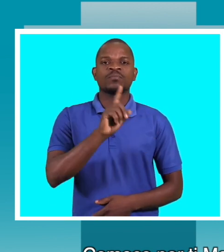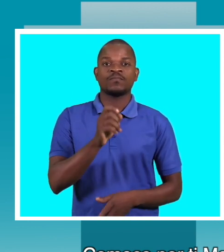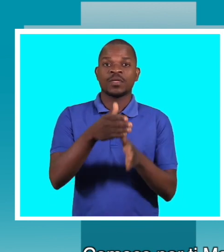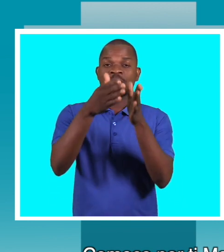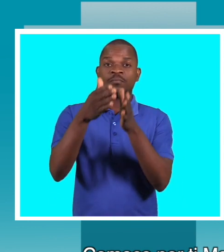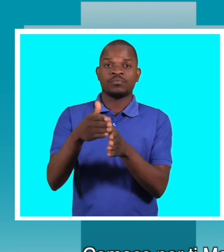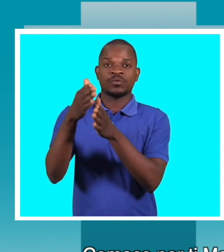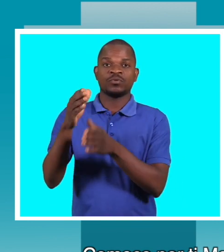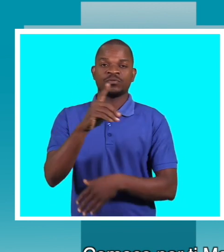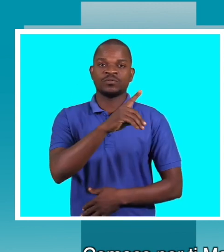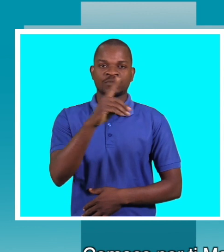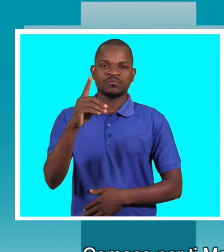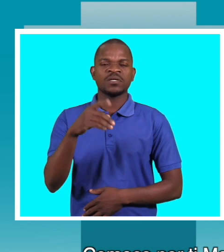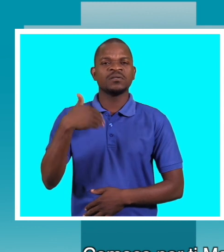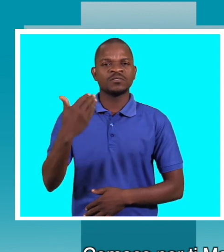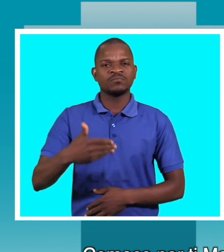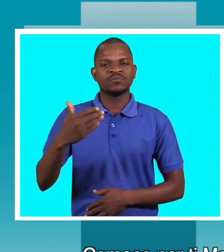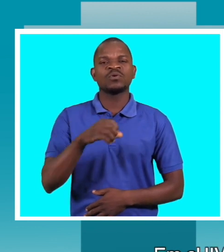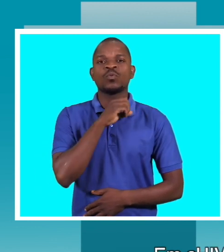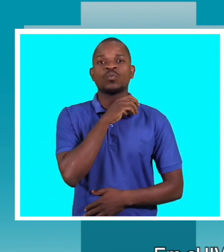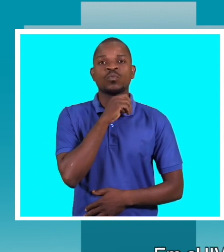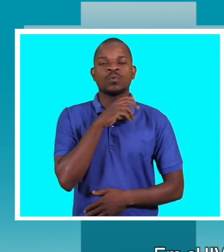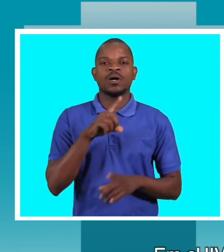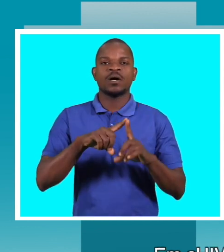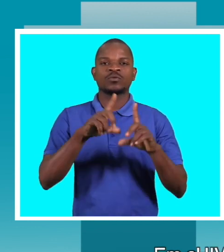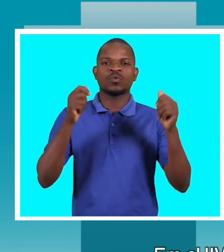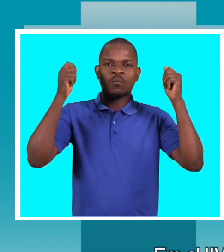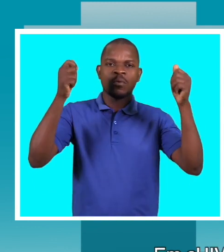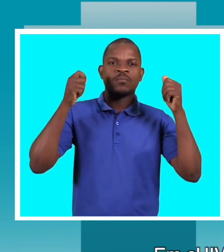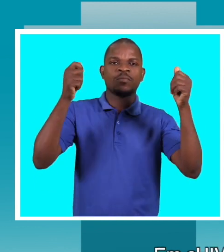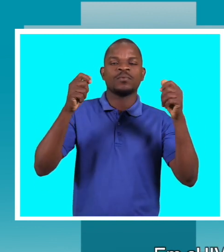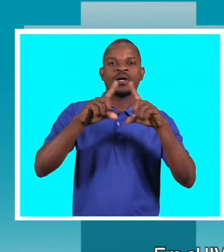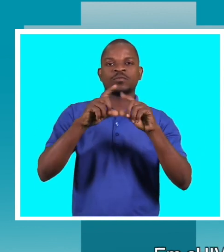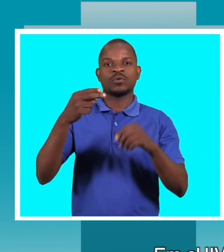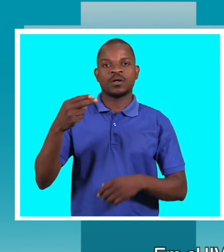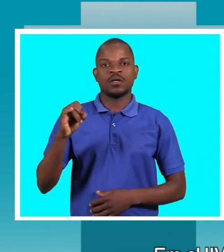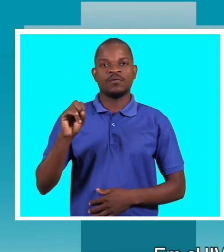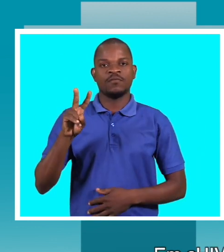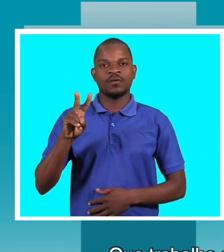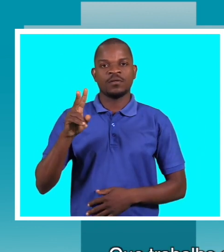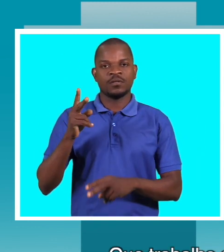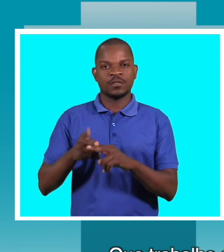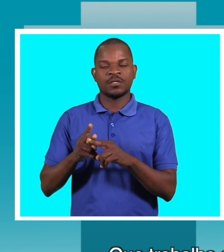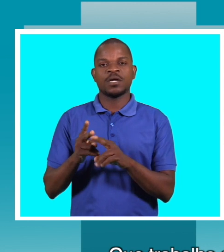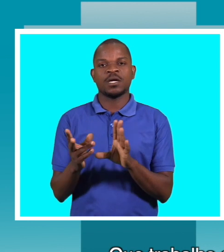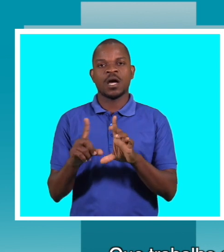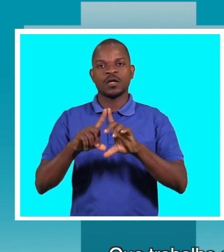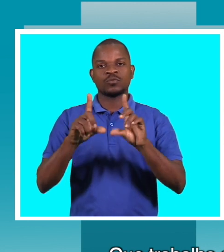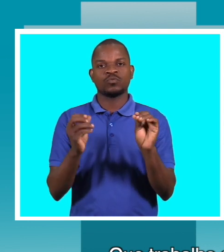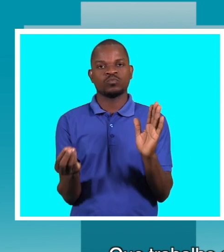reclamado muito em relação às campanhas do gaivicida que sejam inclusivas. Para a MoDefa, que trabalho